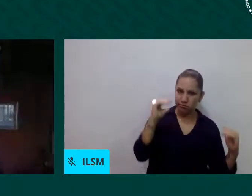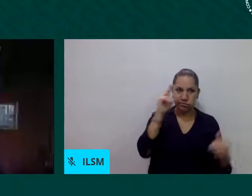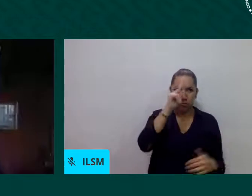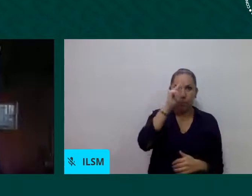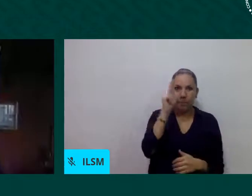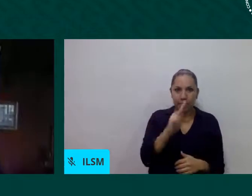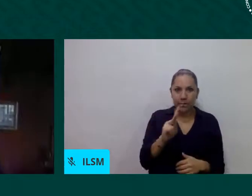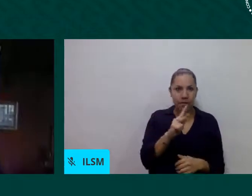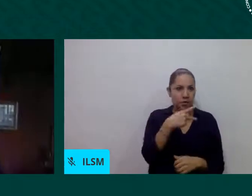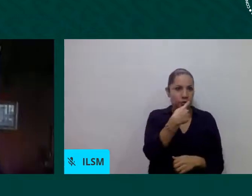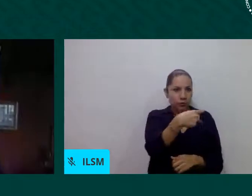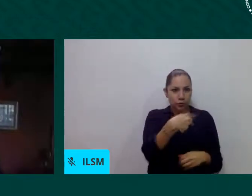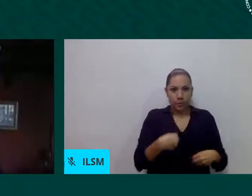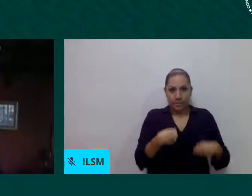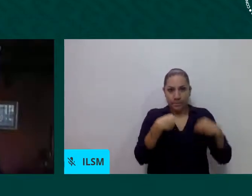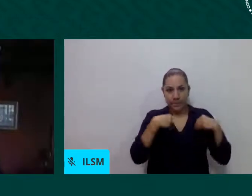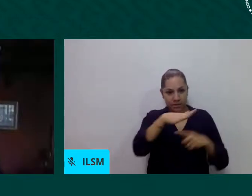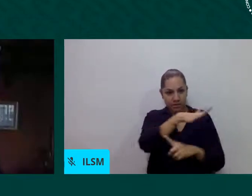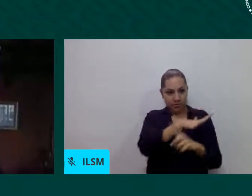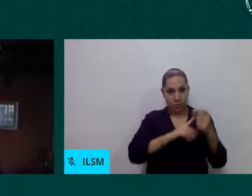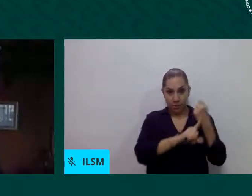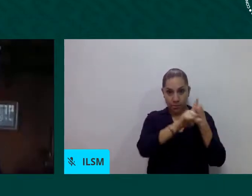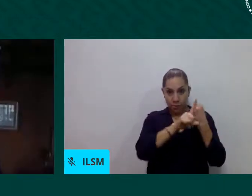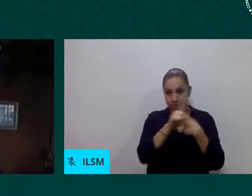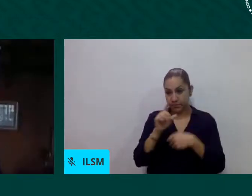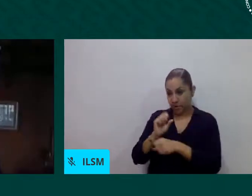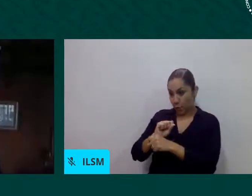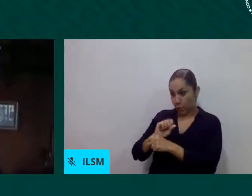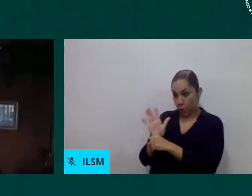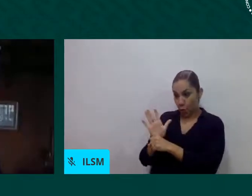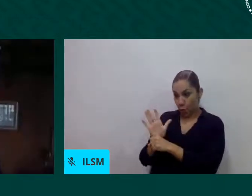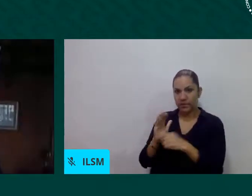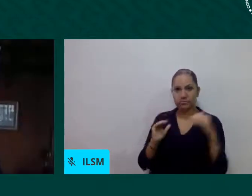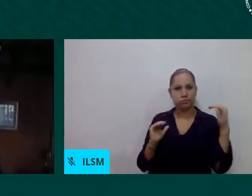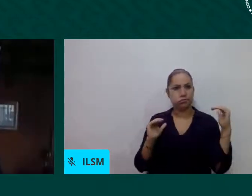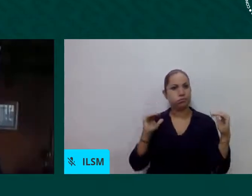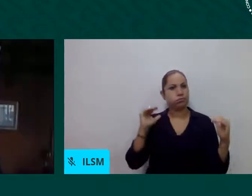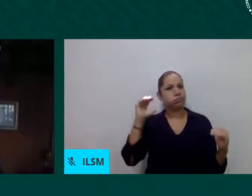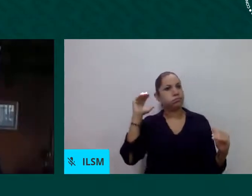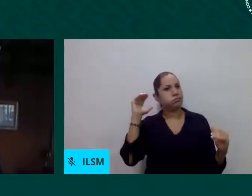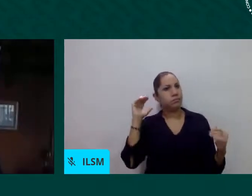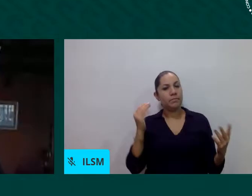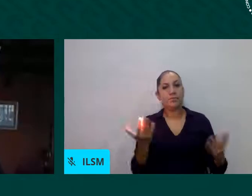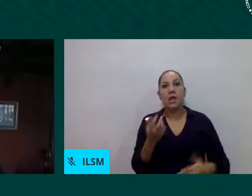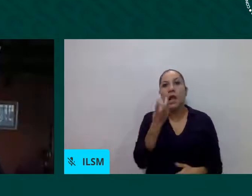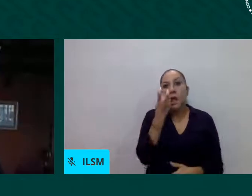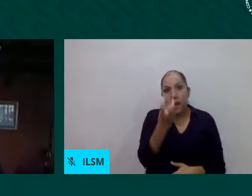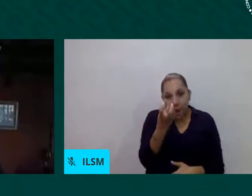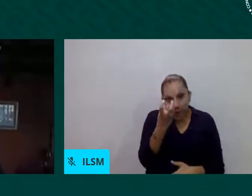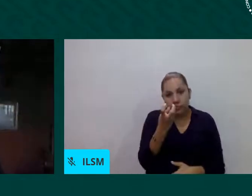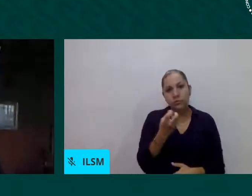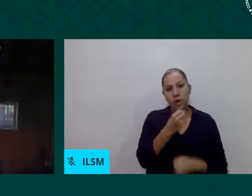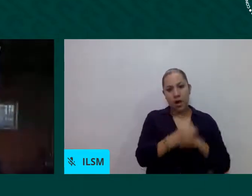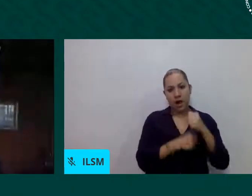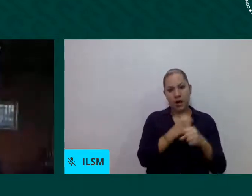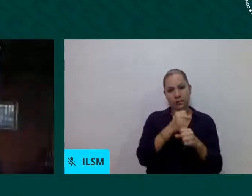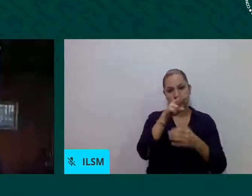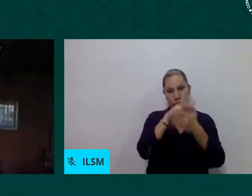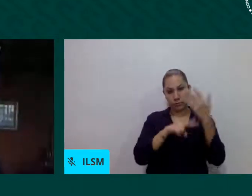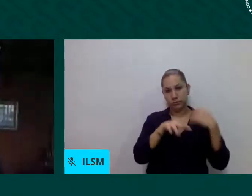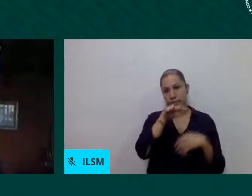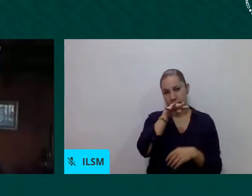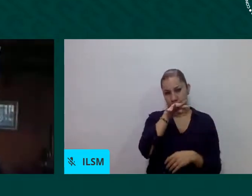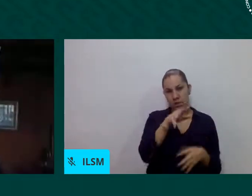asumimos el 10 de diciembre del 2019, fue política estable de parte del